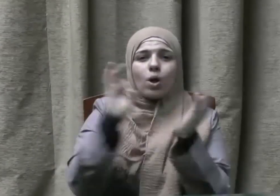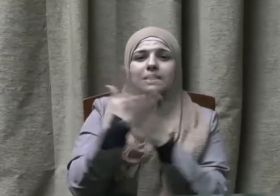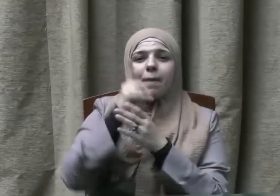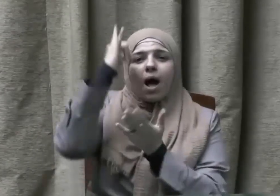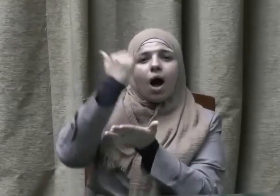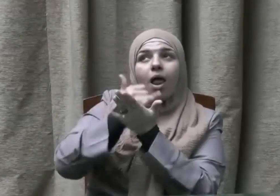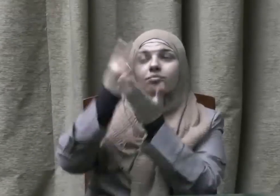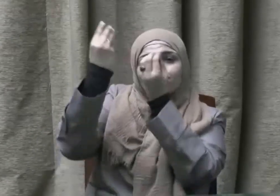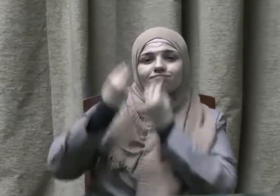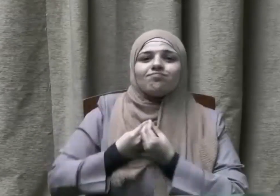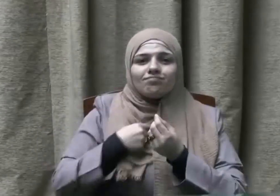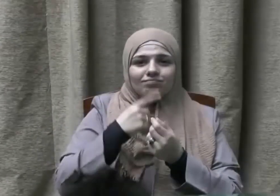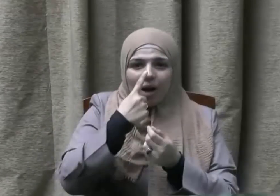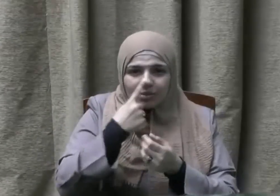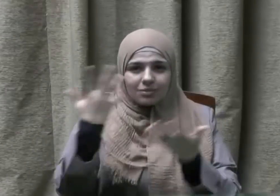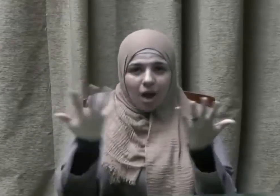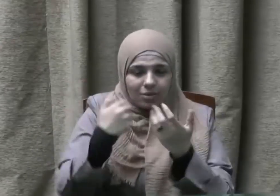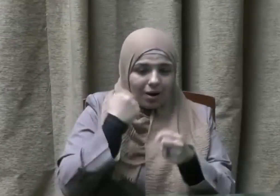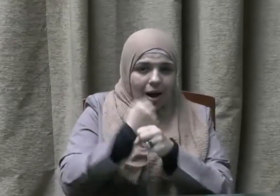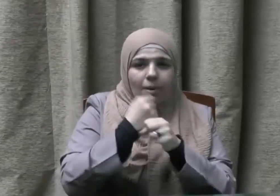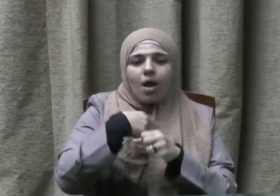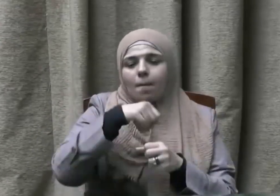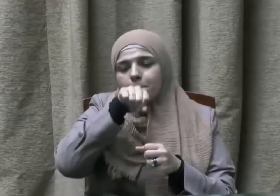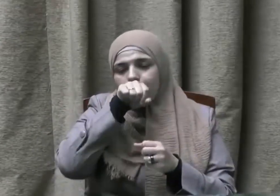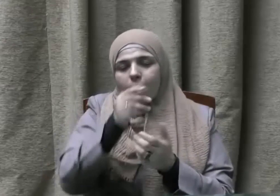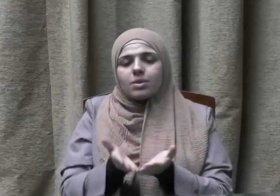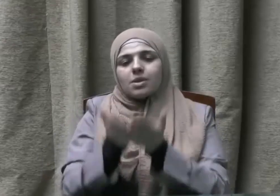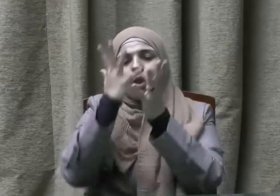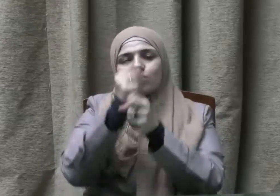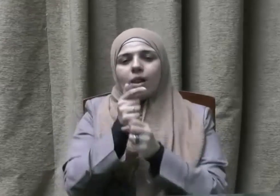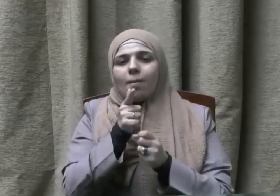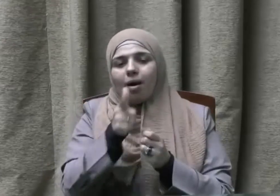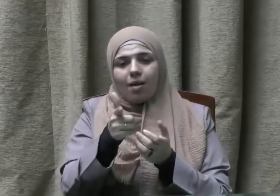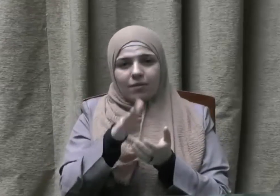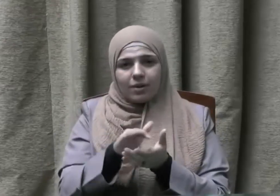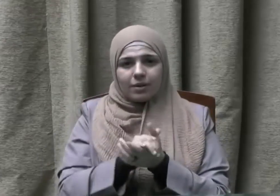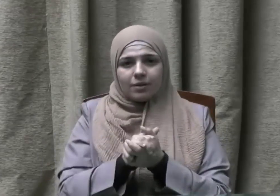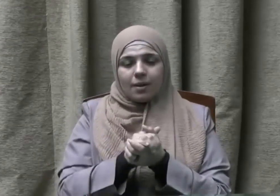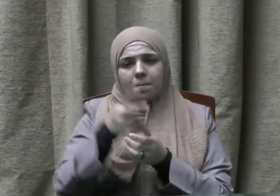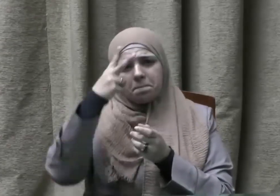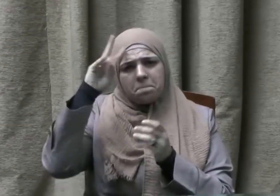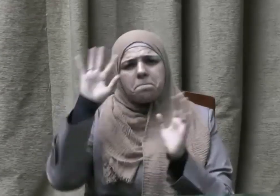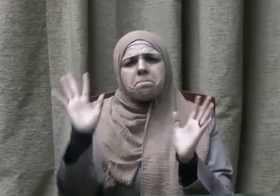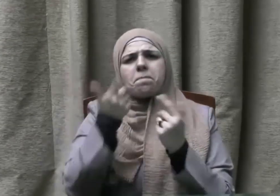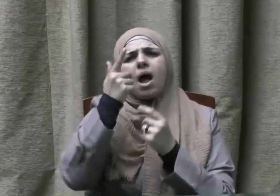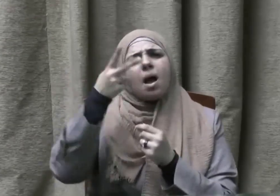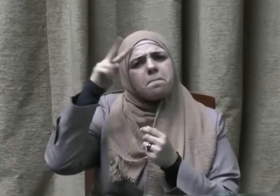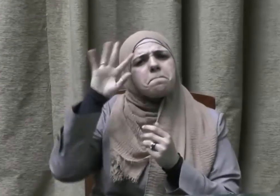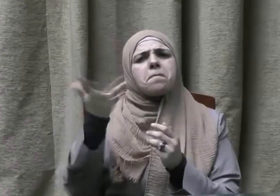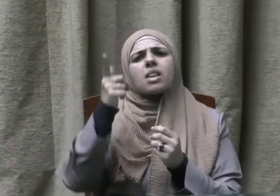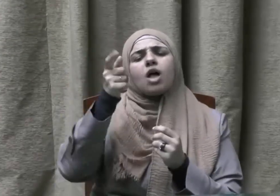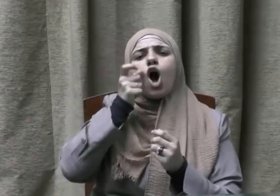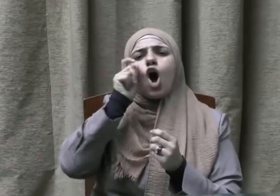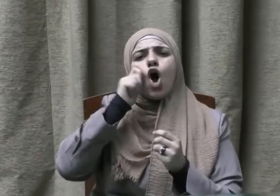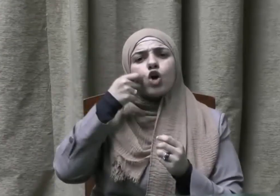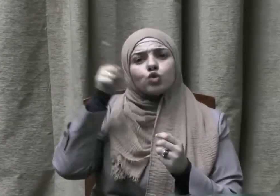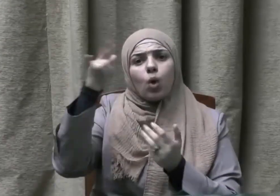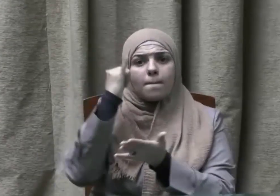الله عز وجل عما ولاه إياه يقول النبينا صلى الله عليه وسلم ما من رجل يلي